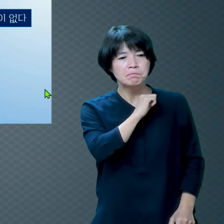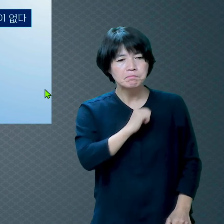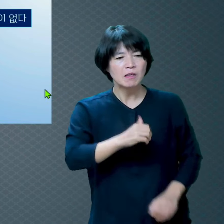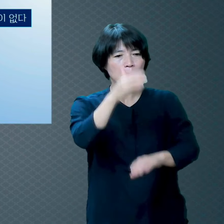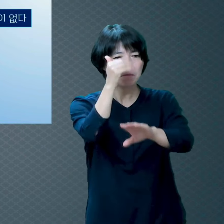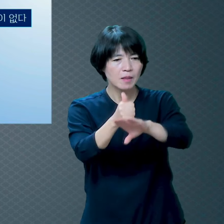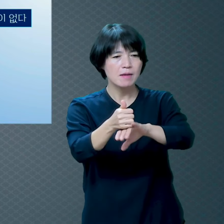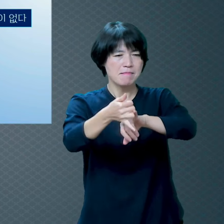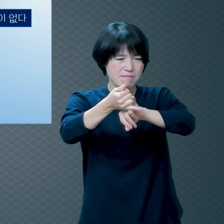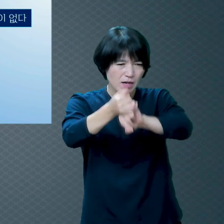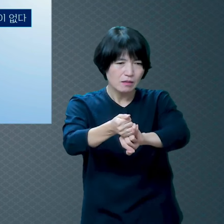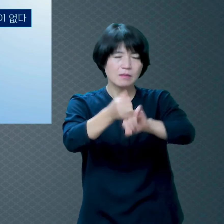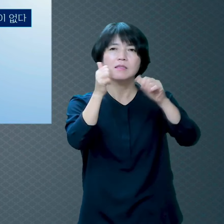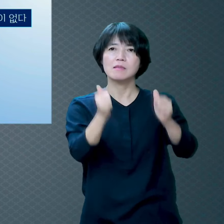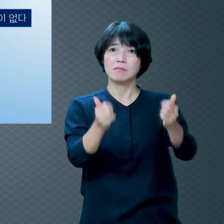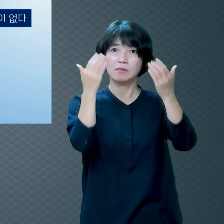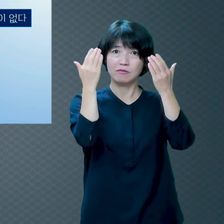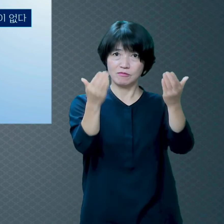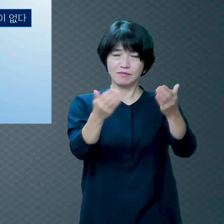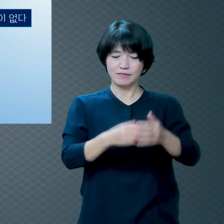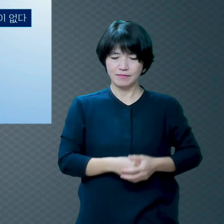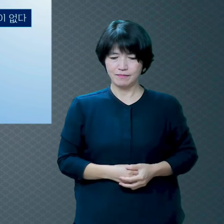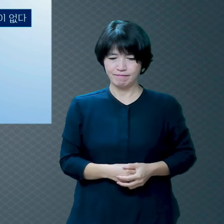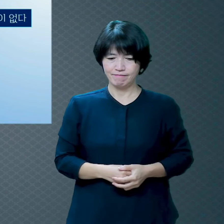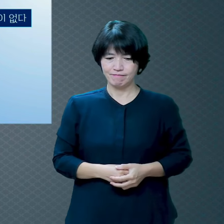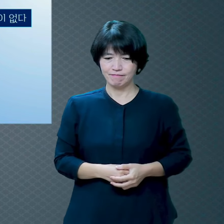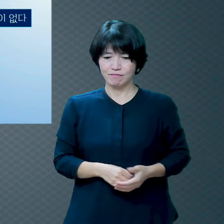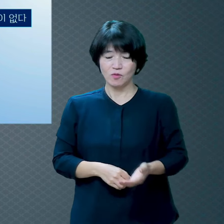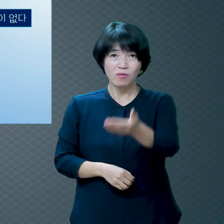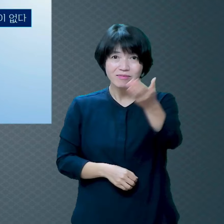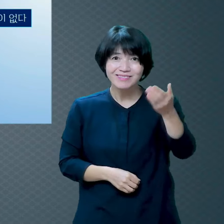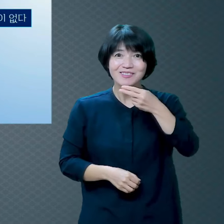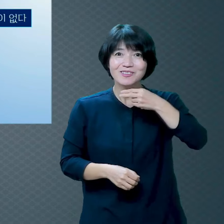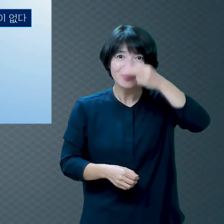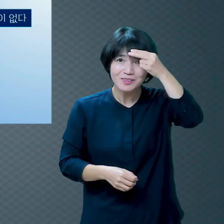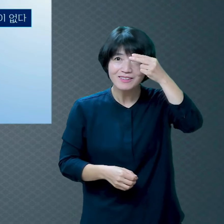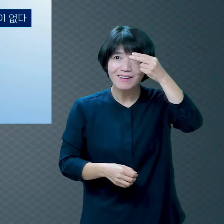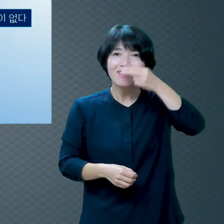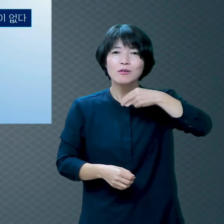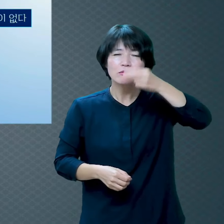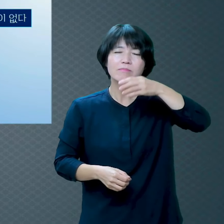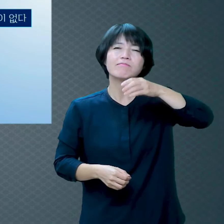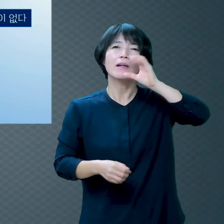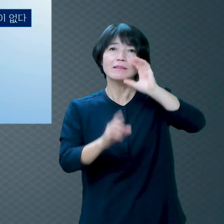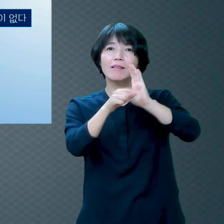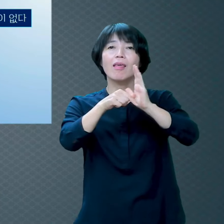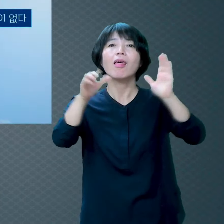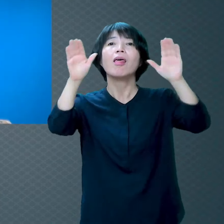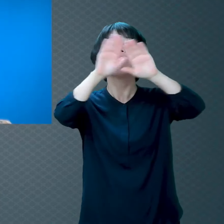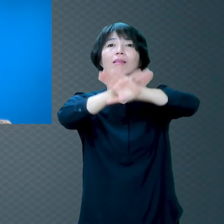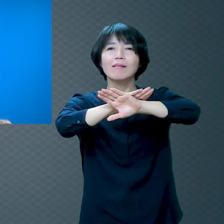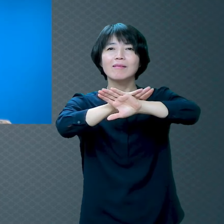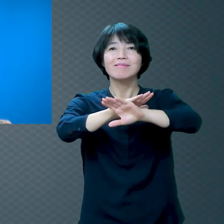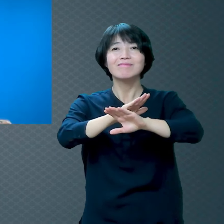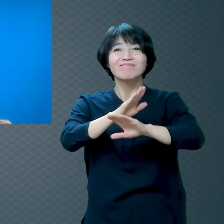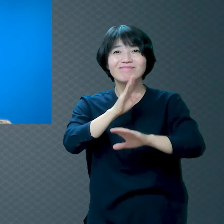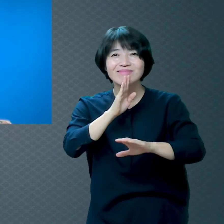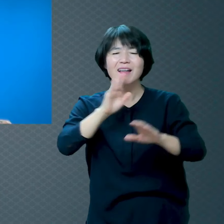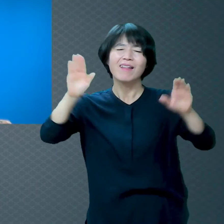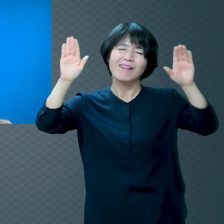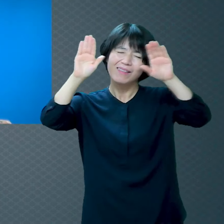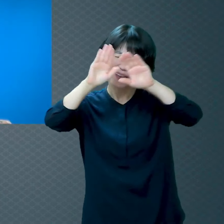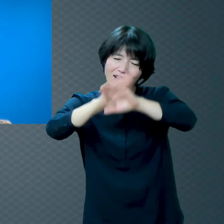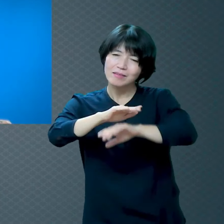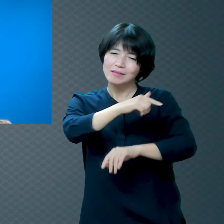술도 언제 먹어요? 대낮부터 먹어요? 해가 뉘엿뉘엿 지고 점점